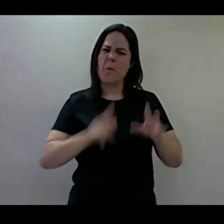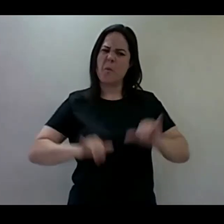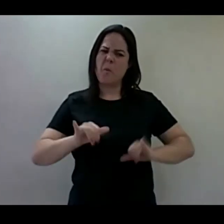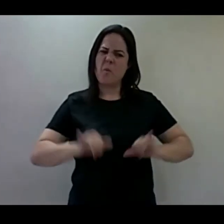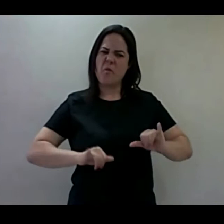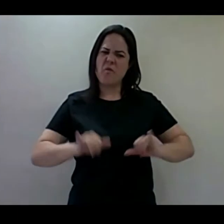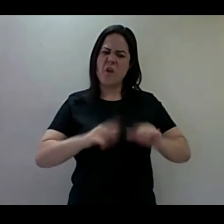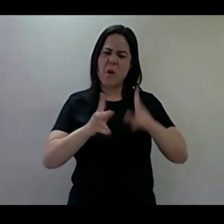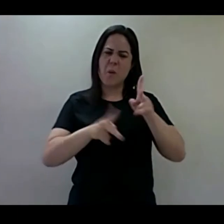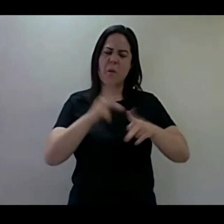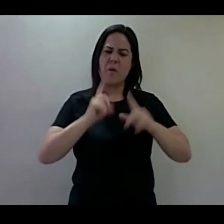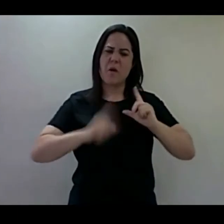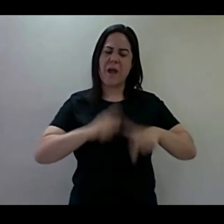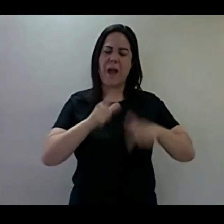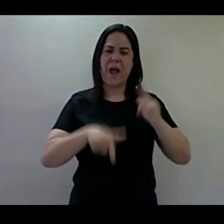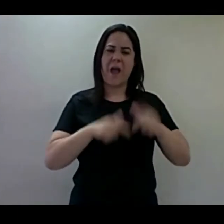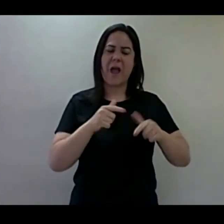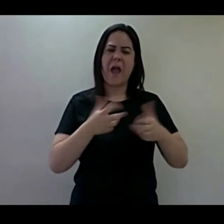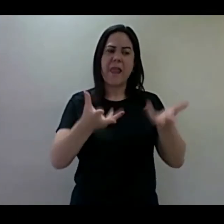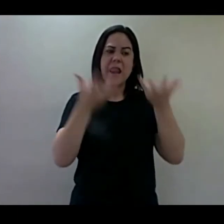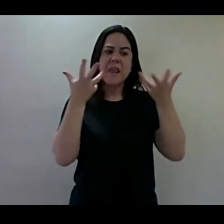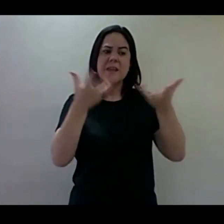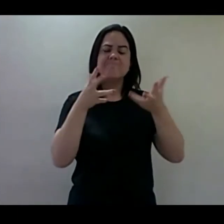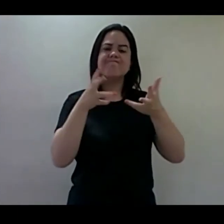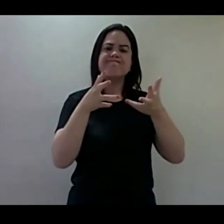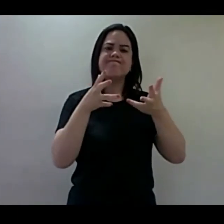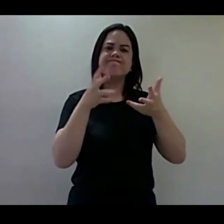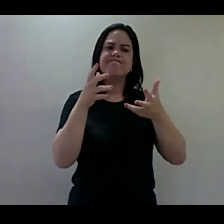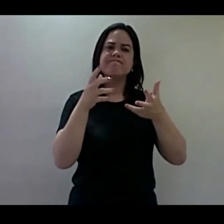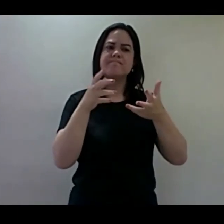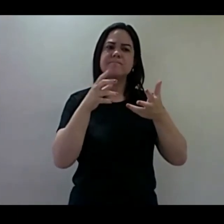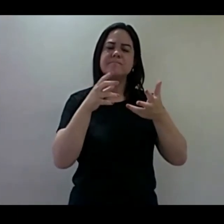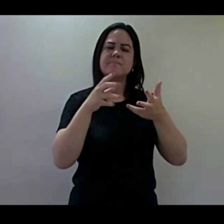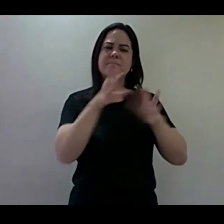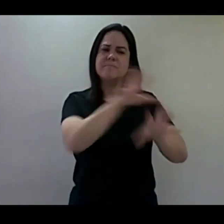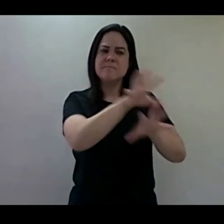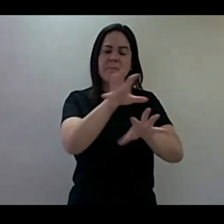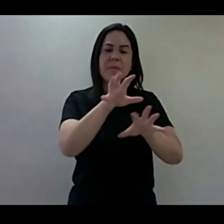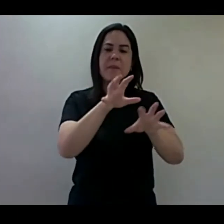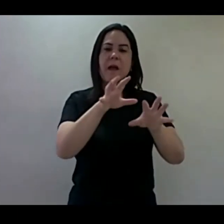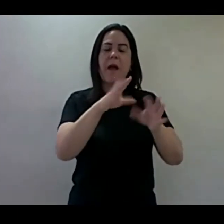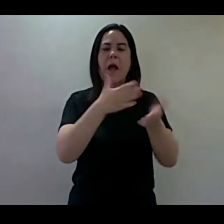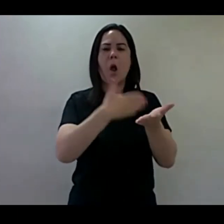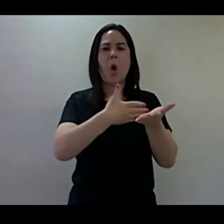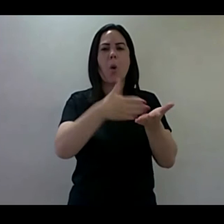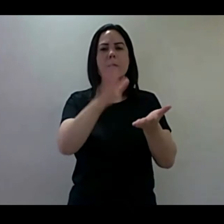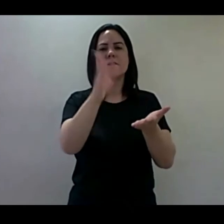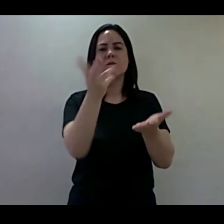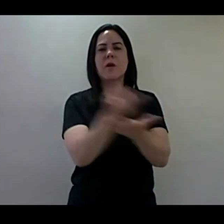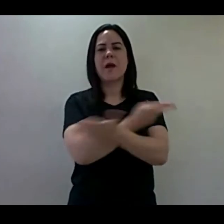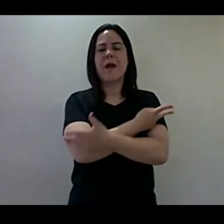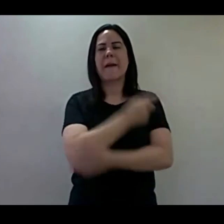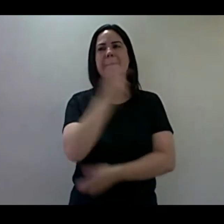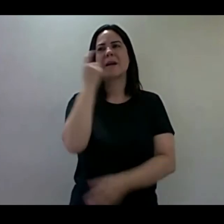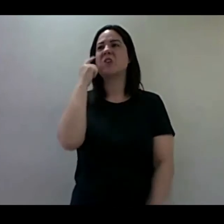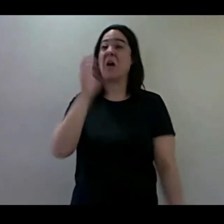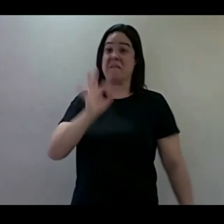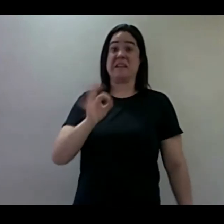errado. Você já teve essa impressão? Que você acha assim, pô, vai dar tudo certo, e de repente dá tudo errado?